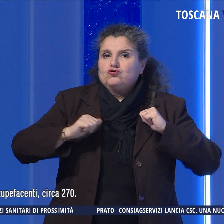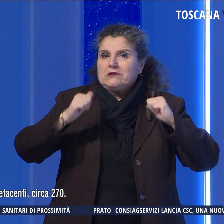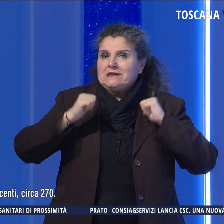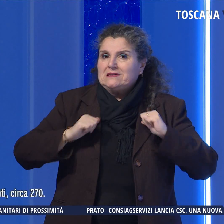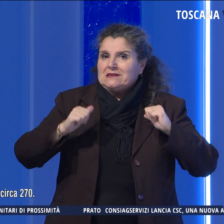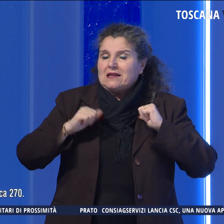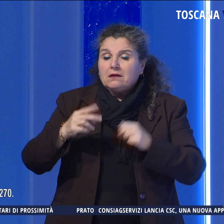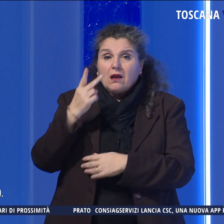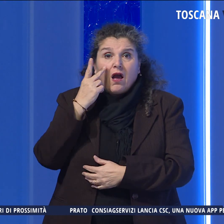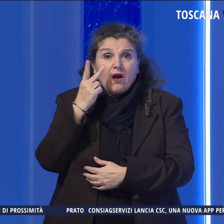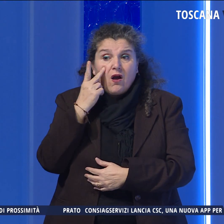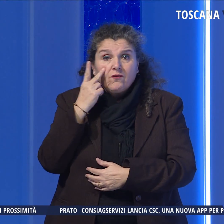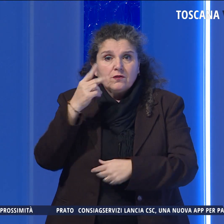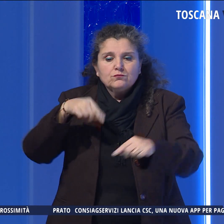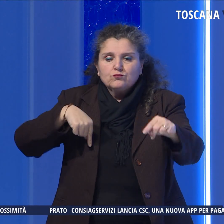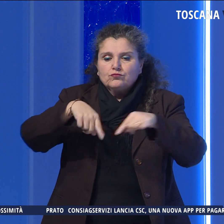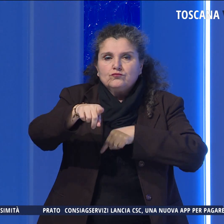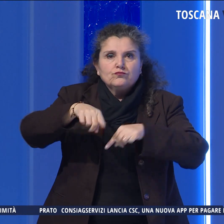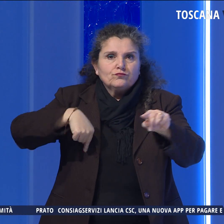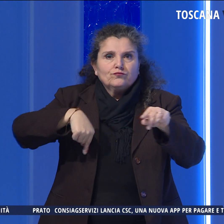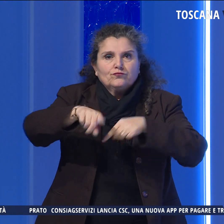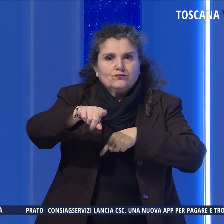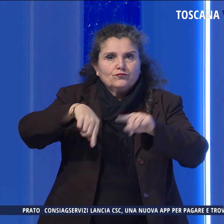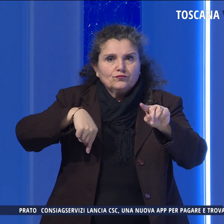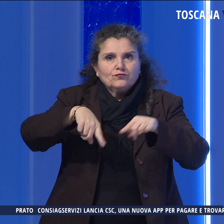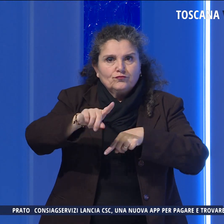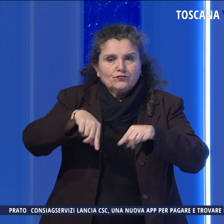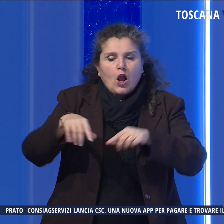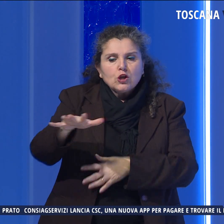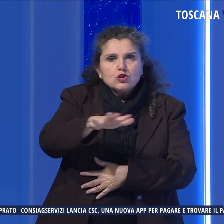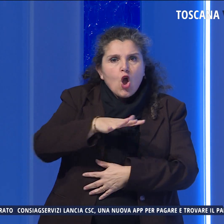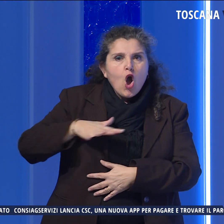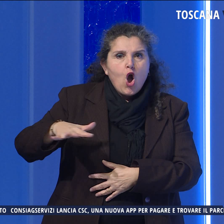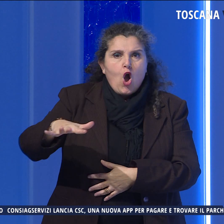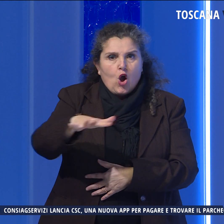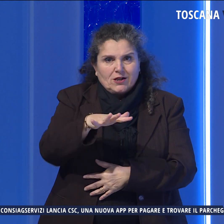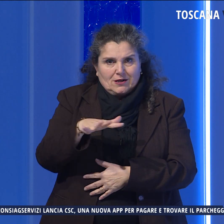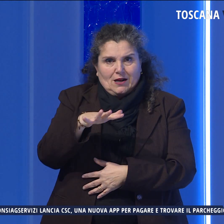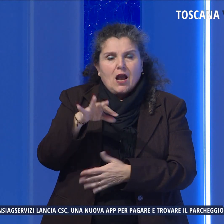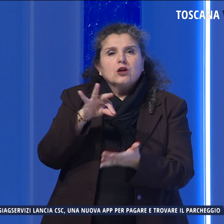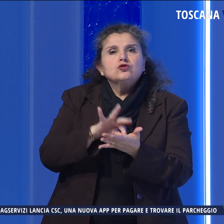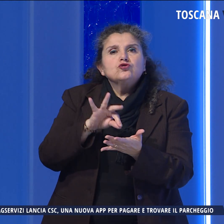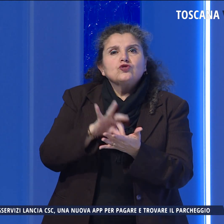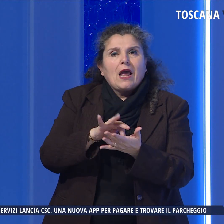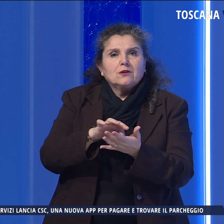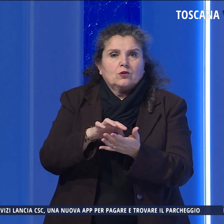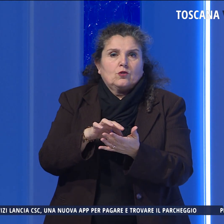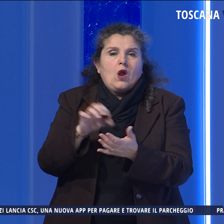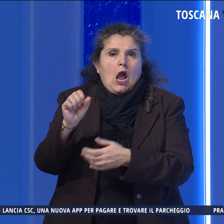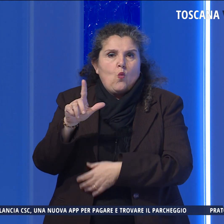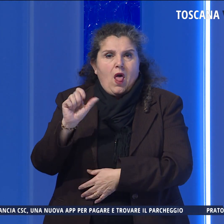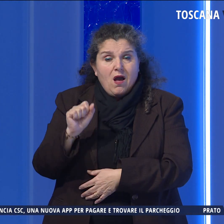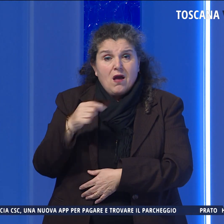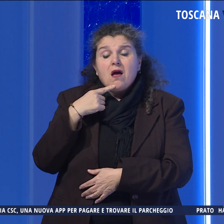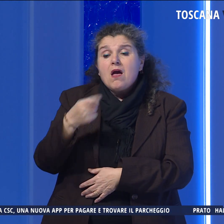che vedevano un continuo andirivieni in una certa zona del centro cittadino. Le